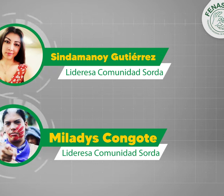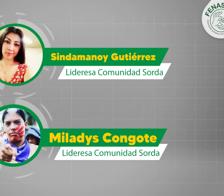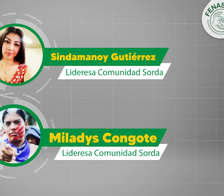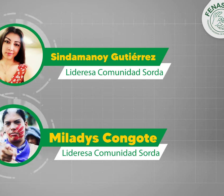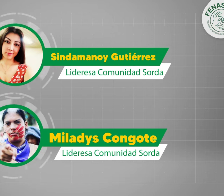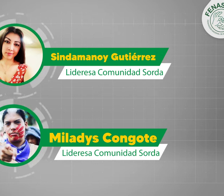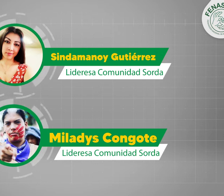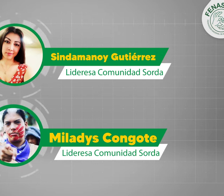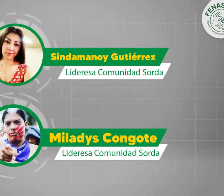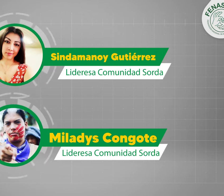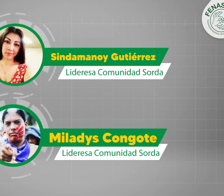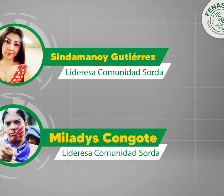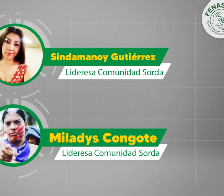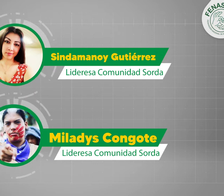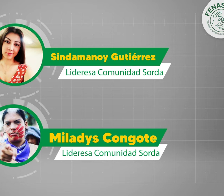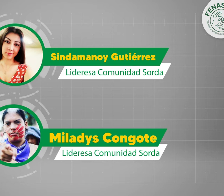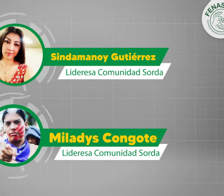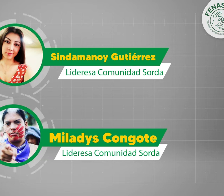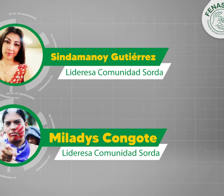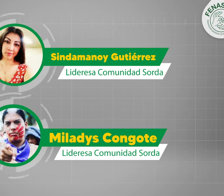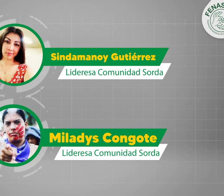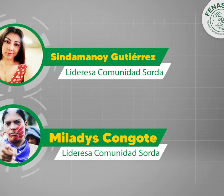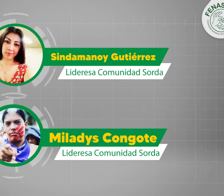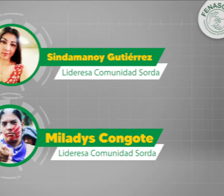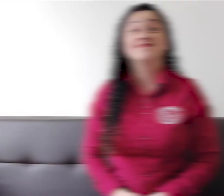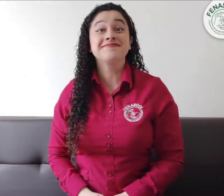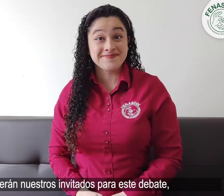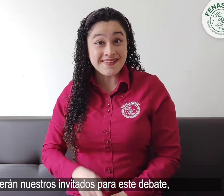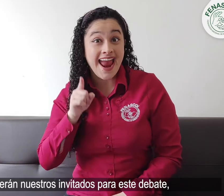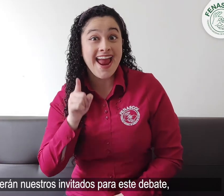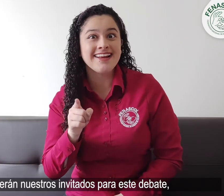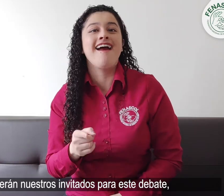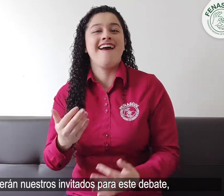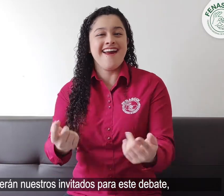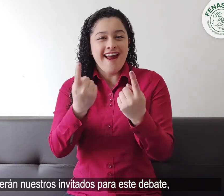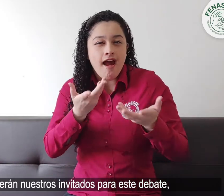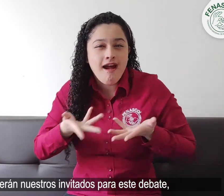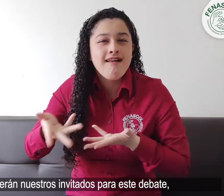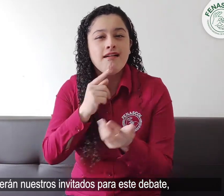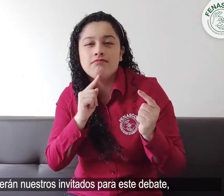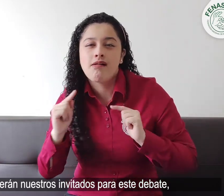Miladis Congote, lideresa comunidad sorda Ellos serán nuestros invitados para este debate